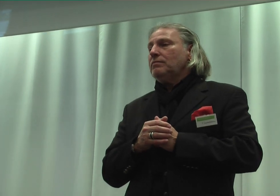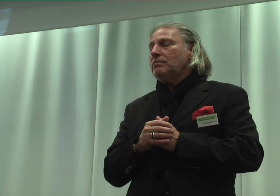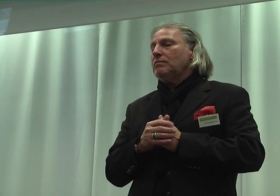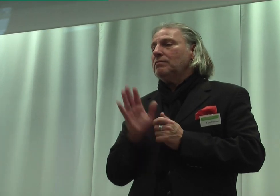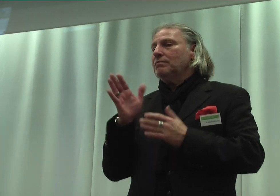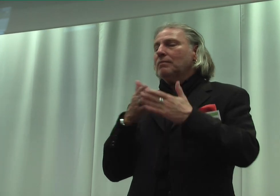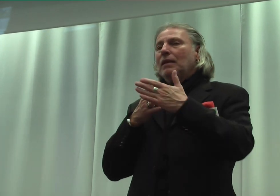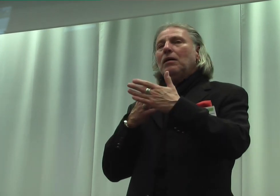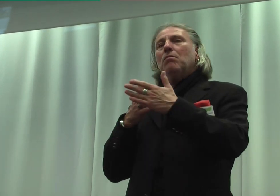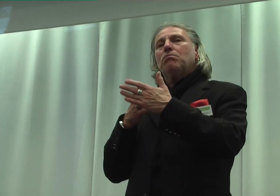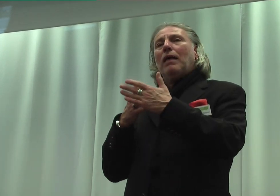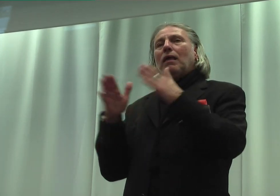Barrieren abzubauen.